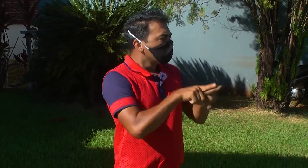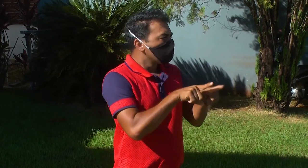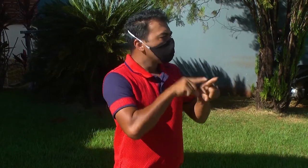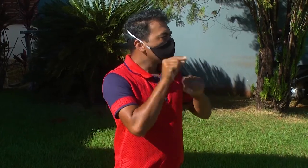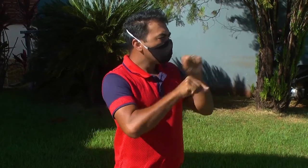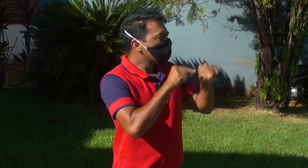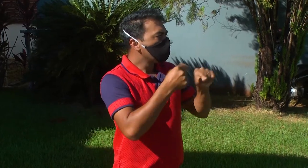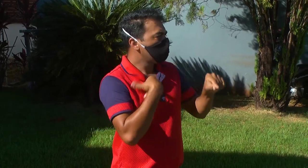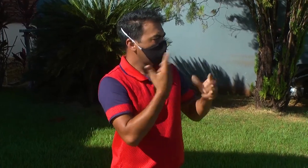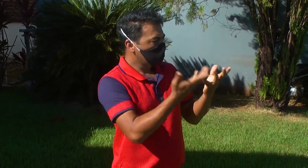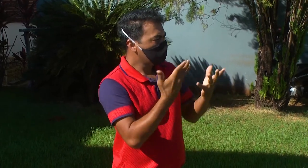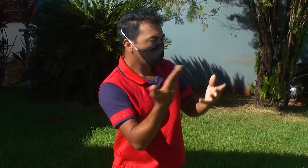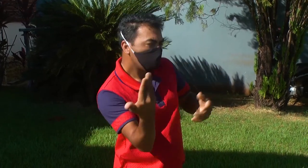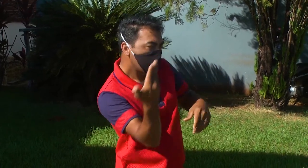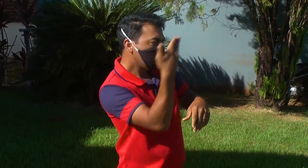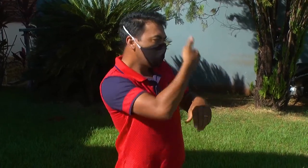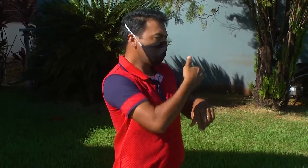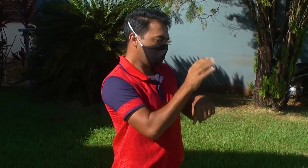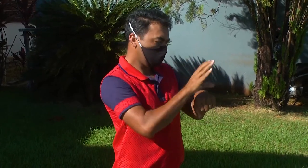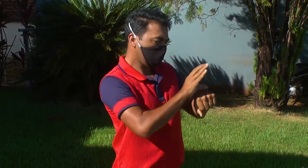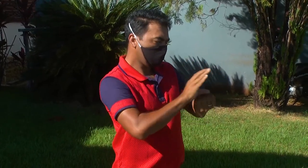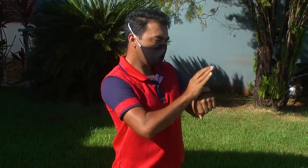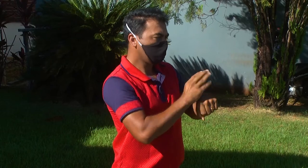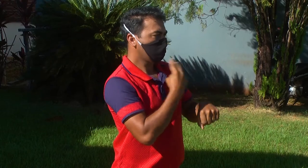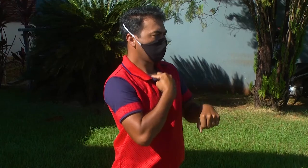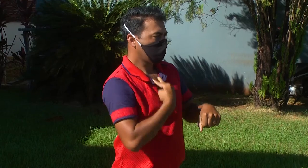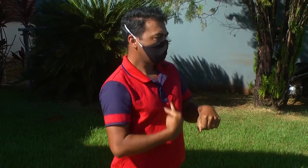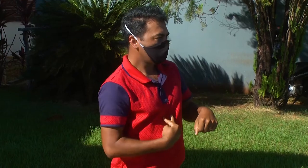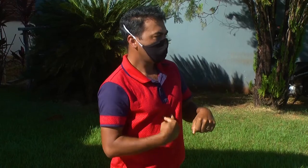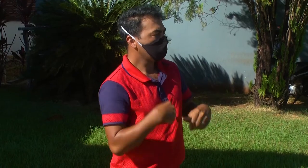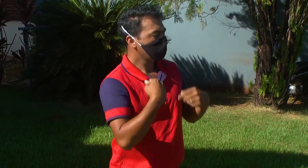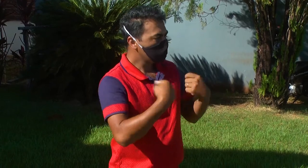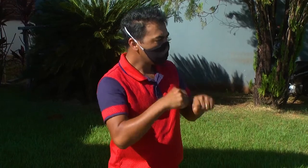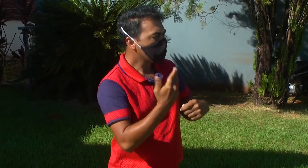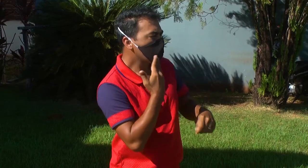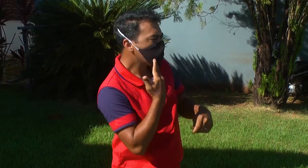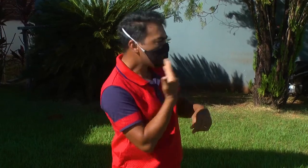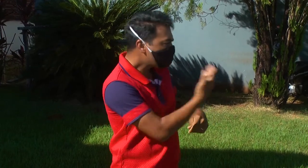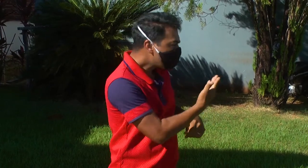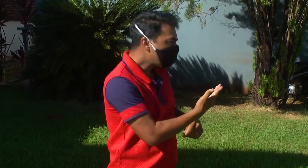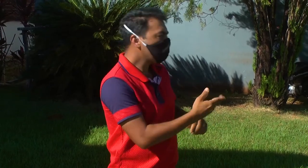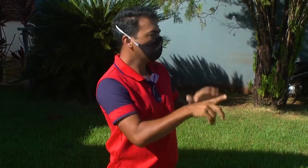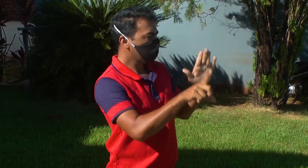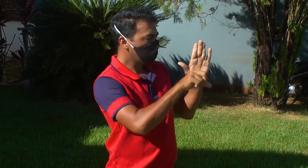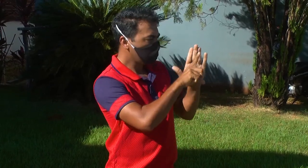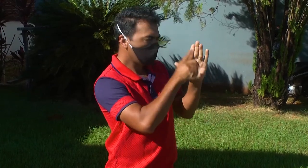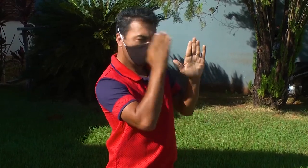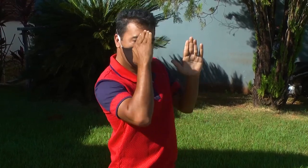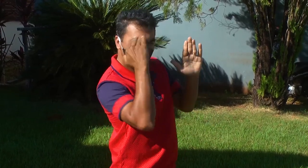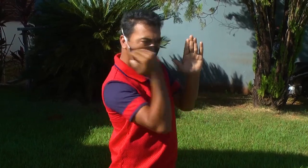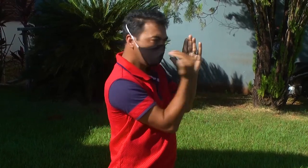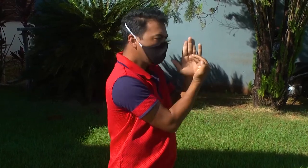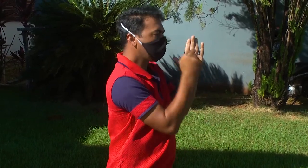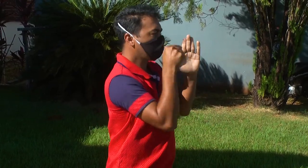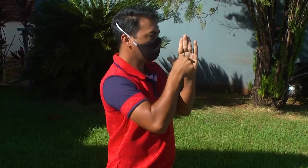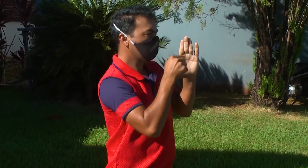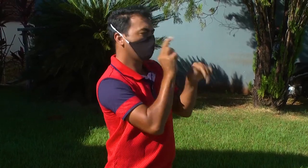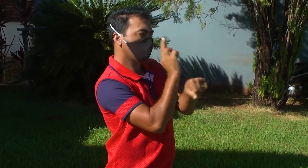então, o que eu quero, né, é por que nós viemos aqui à Câmara de Vereadores, né, nós viemos pedir que eles respeitem as